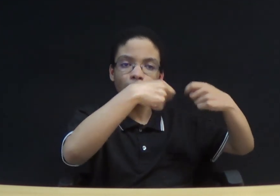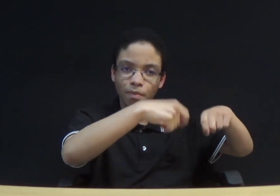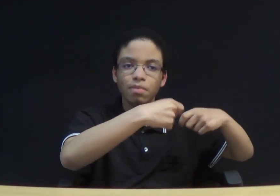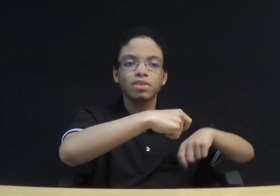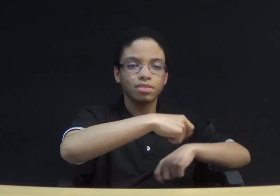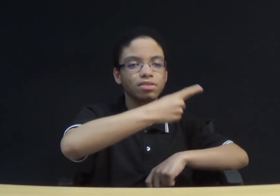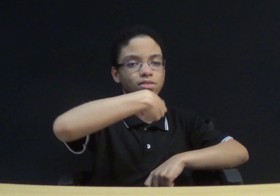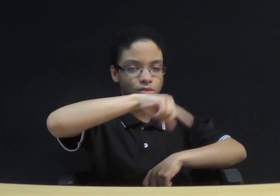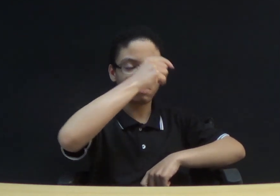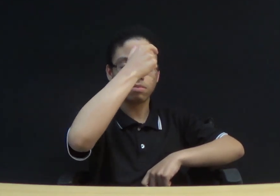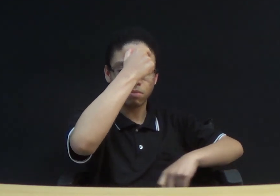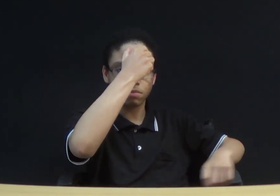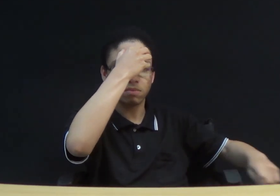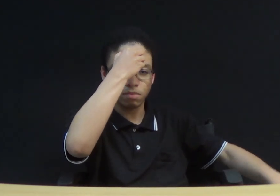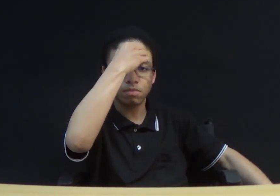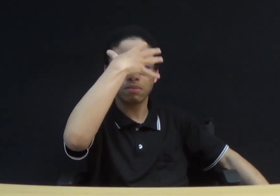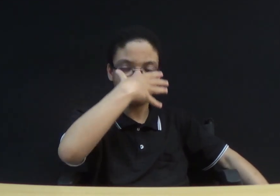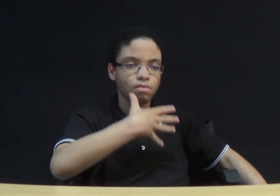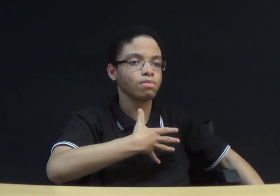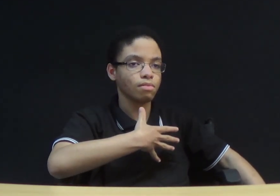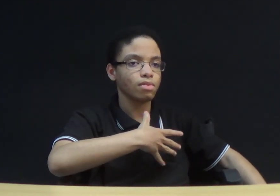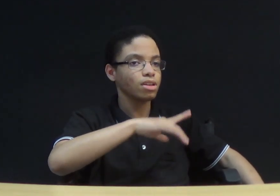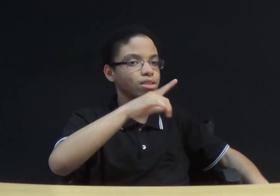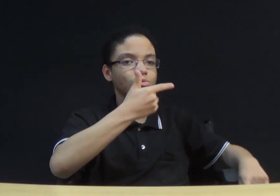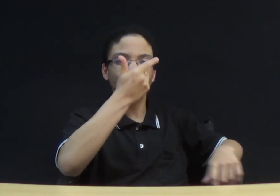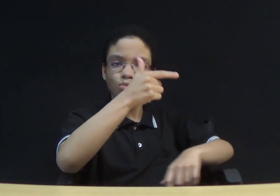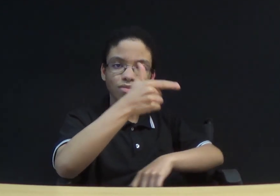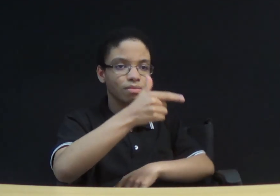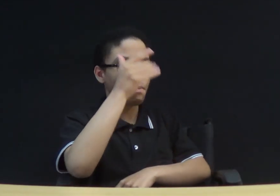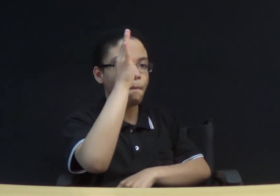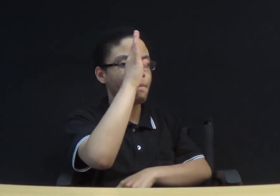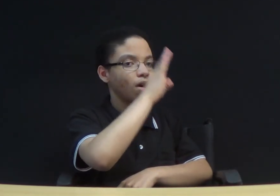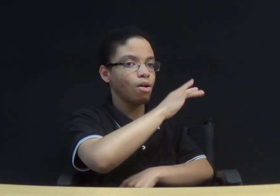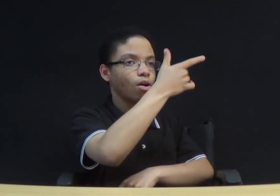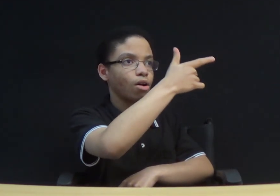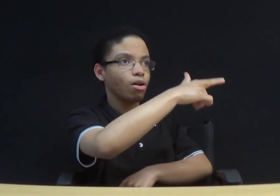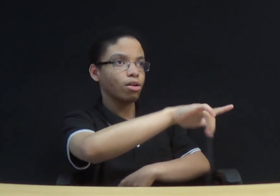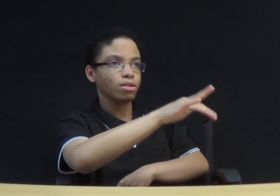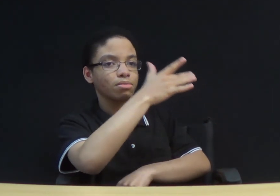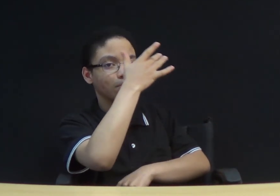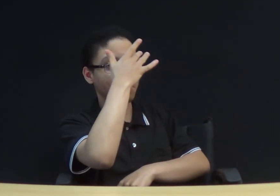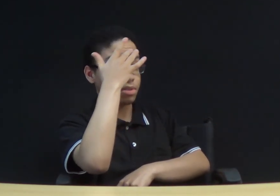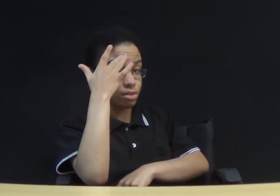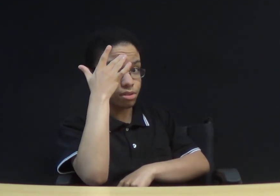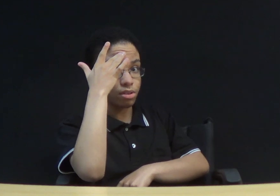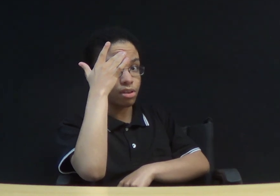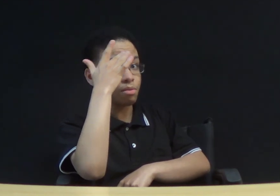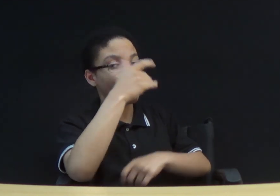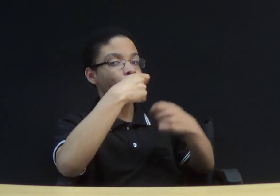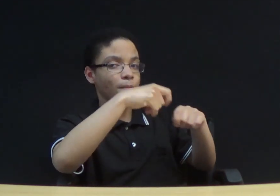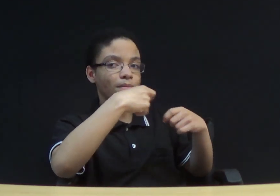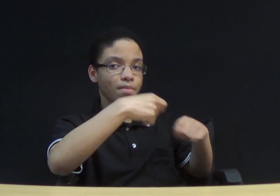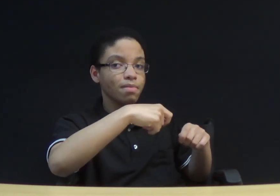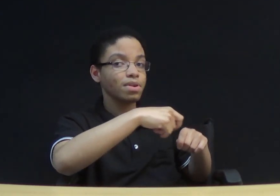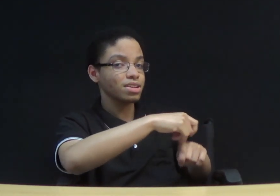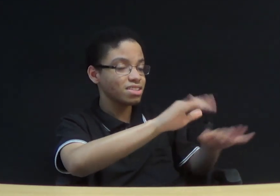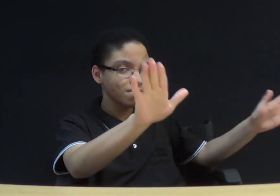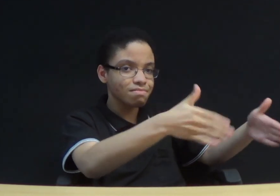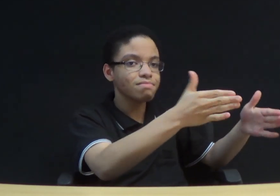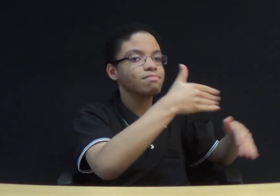caráter, não desejando nenhum mal a ninguém. Muito pelo contrário, desejando melhor e trabalhando arduamente